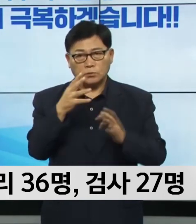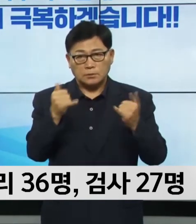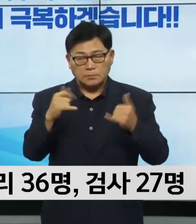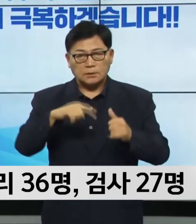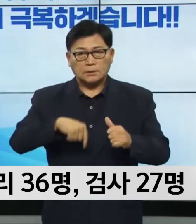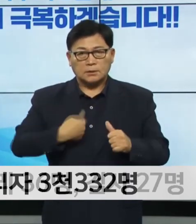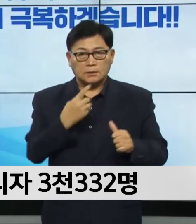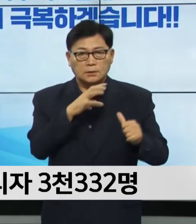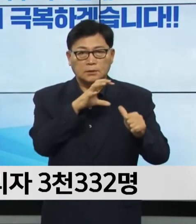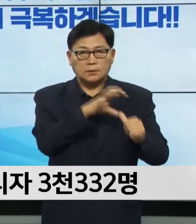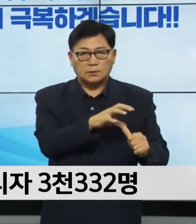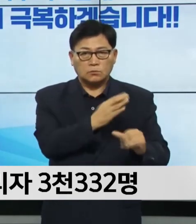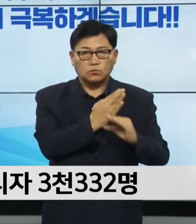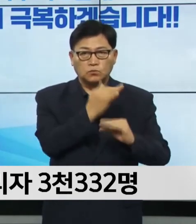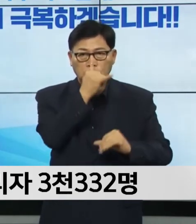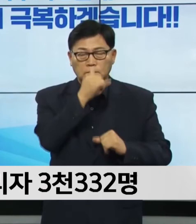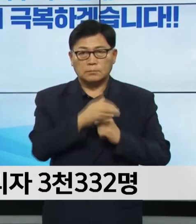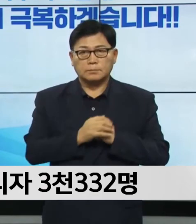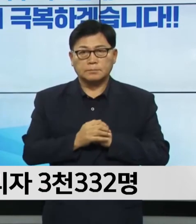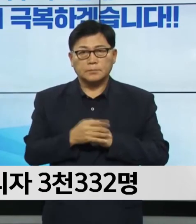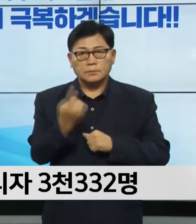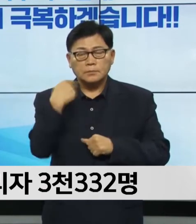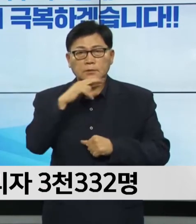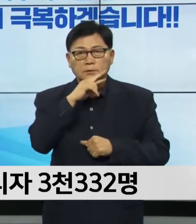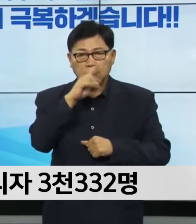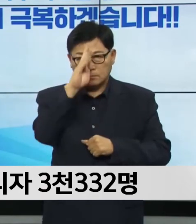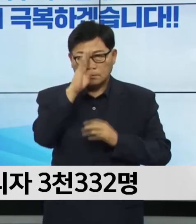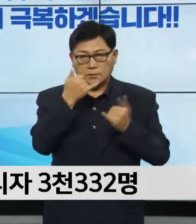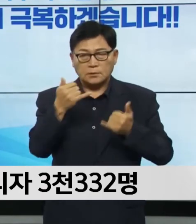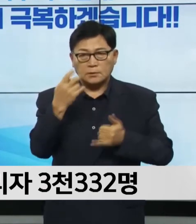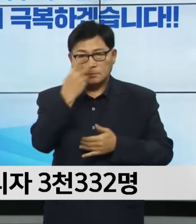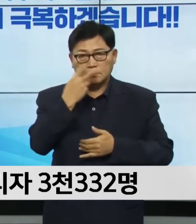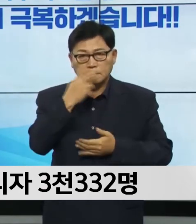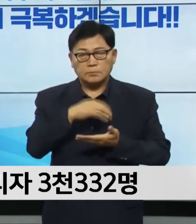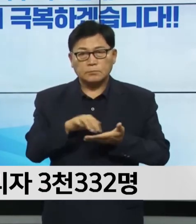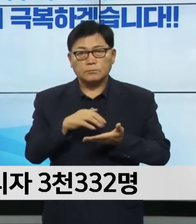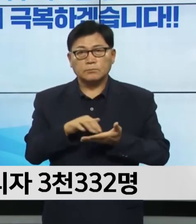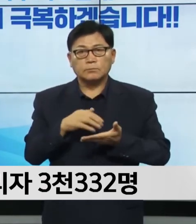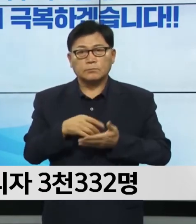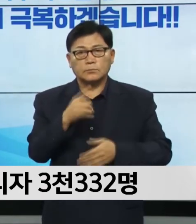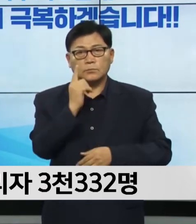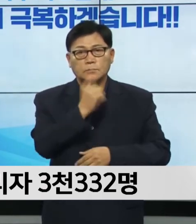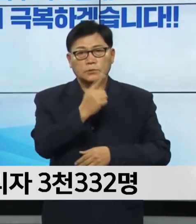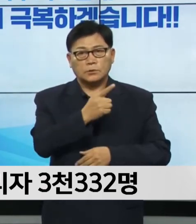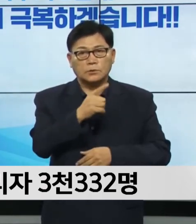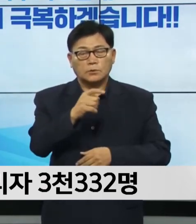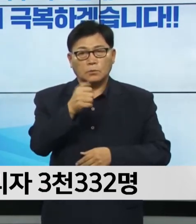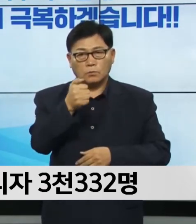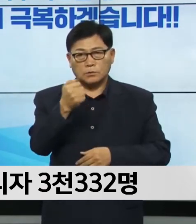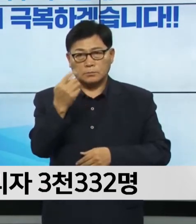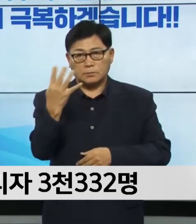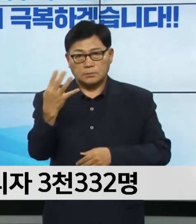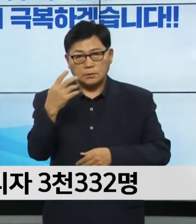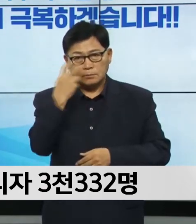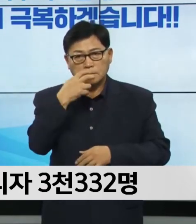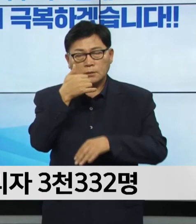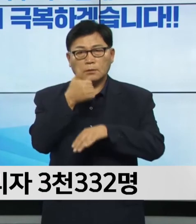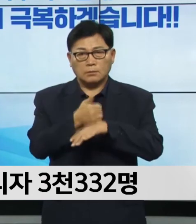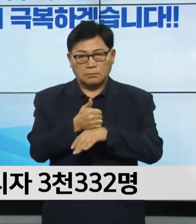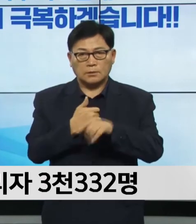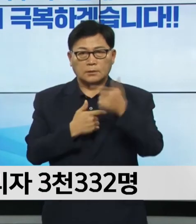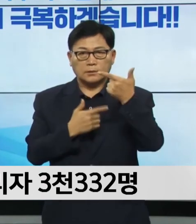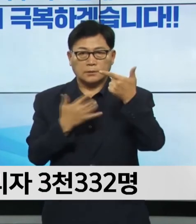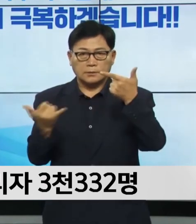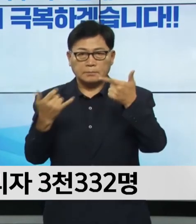자가격리 중입니다. 어제 의심 환자 검사 건수는 1,054건이며 검사 결과